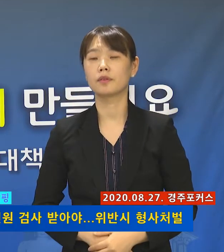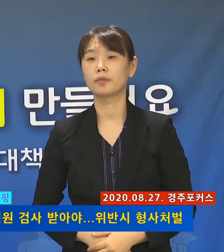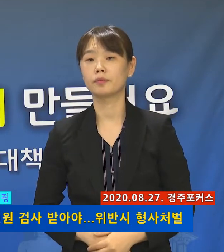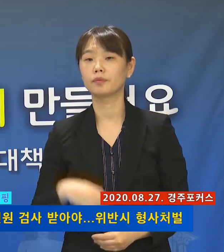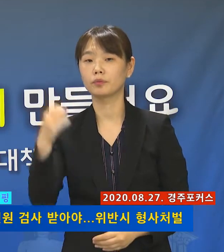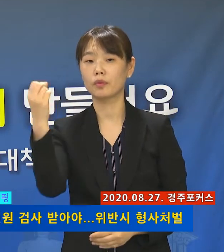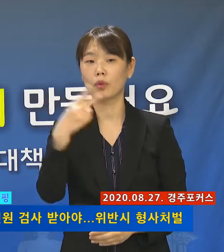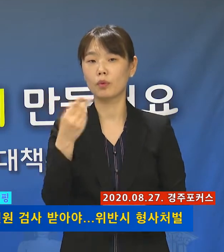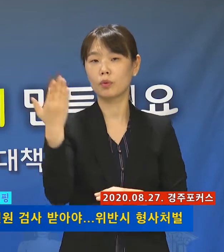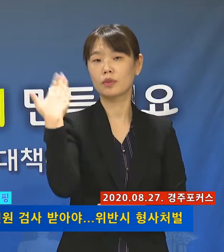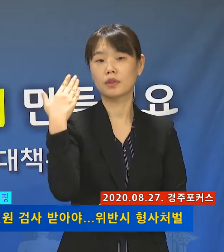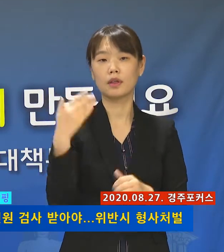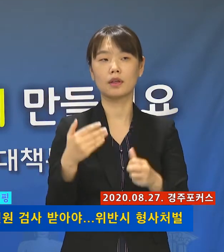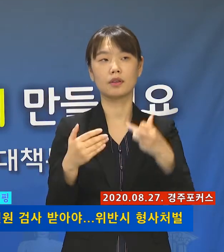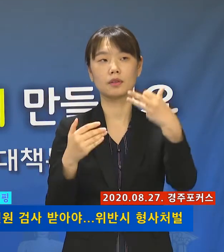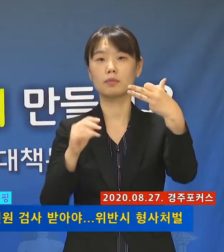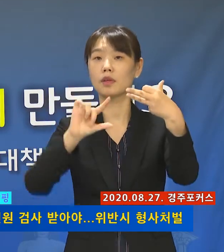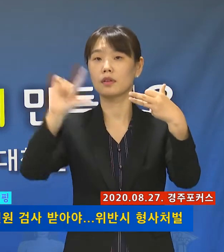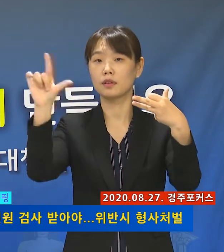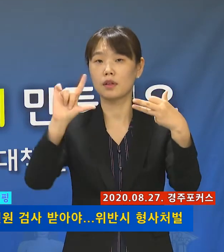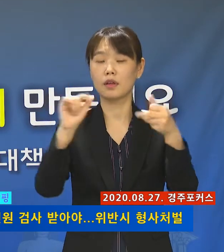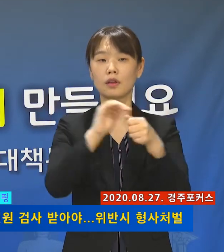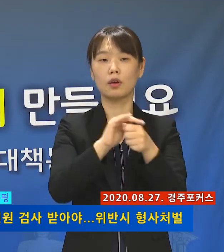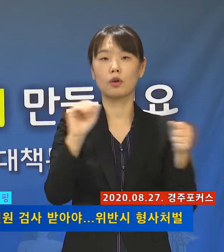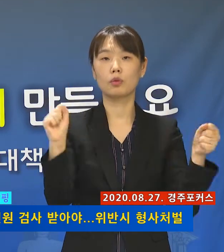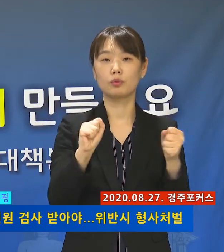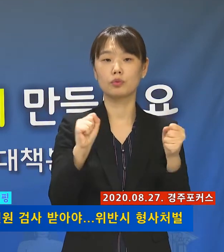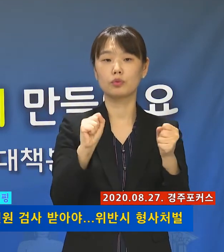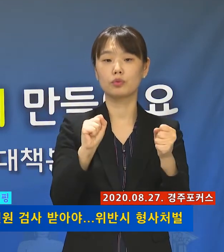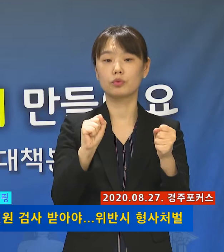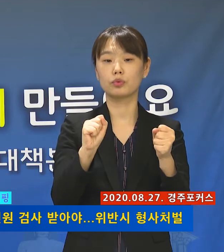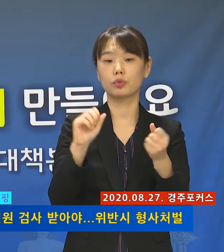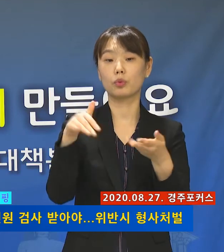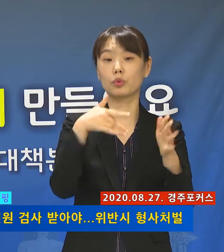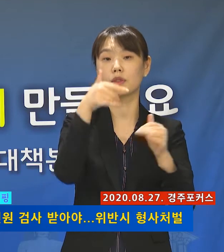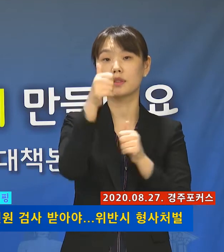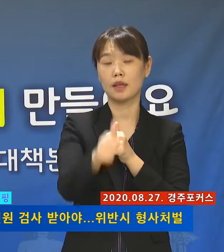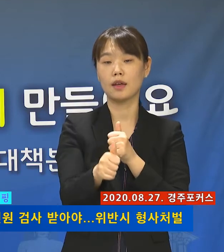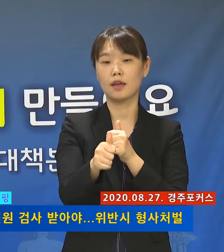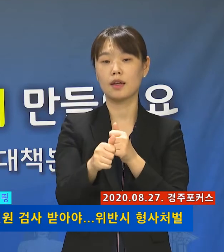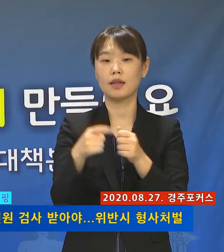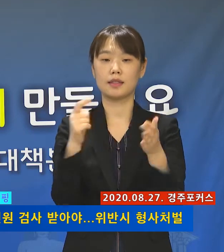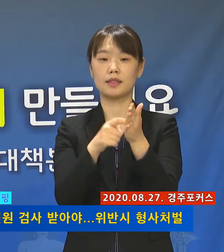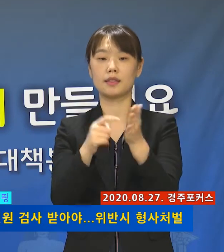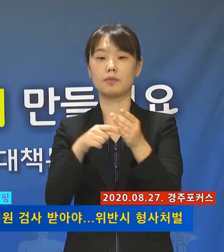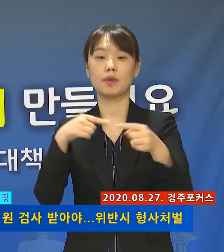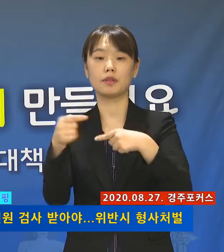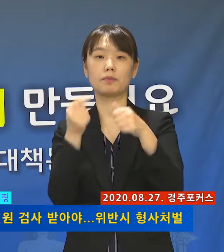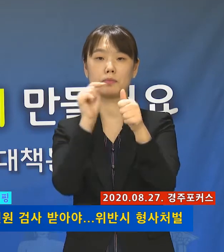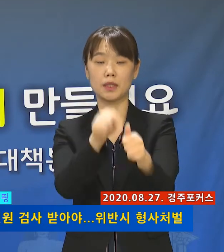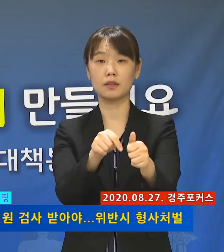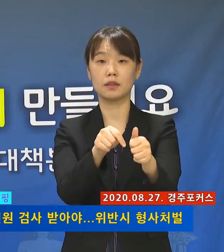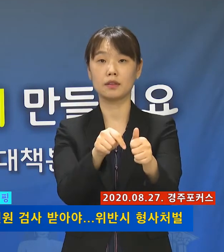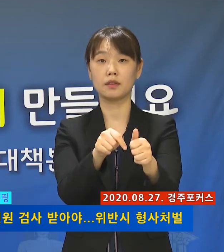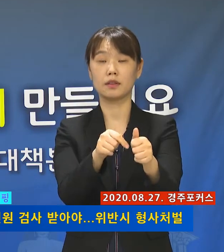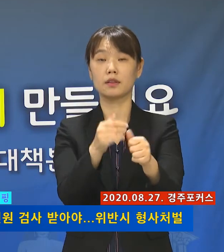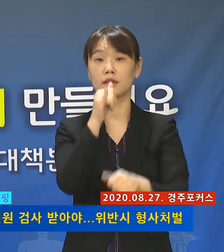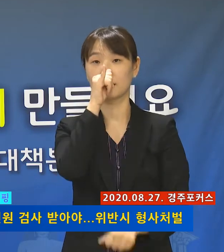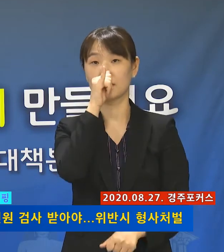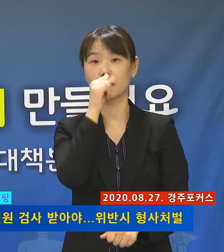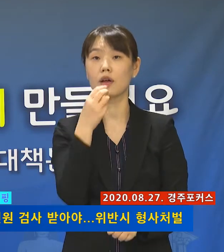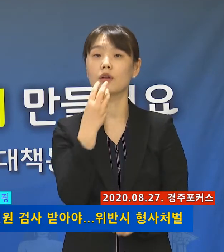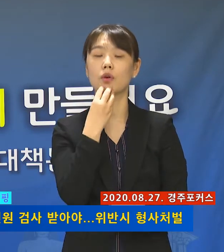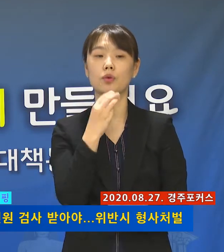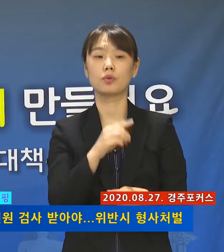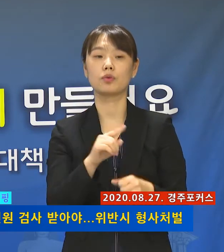또한 지난 18일에는 경상북도지사의 긴급행정명령이 발령되었습니다. 서울